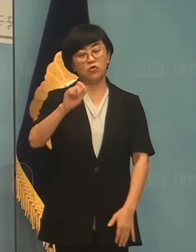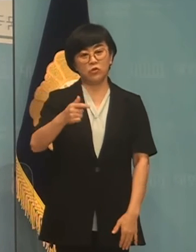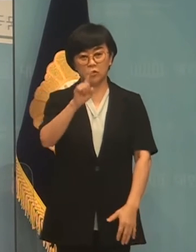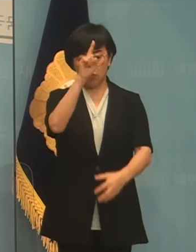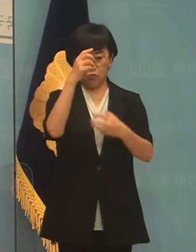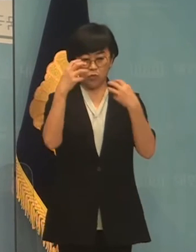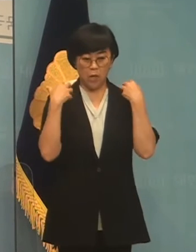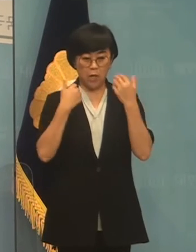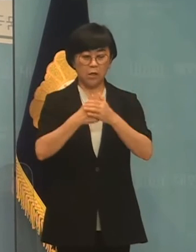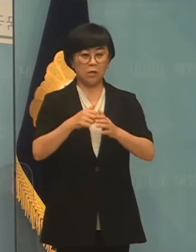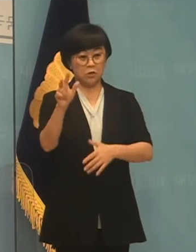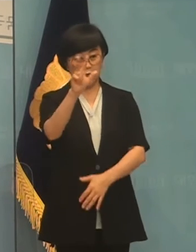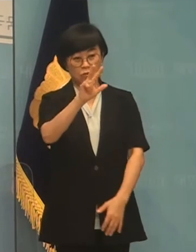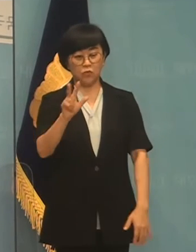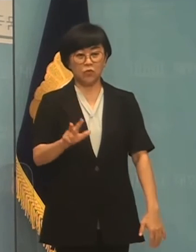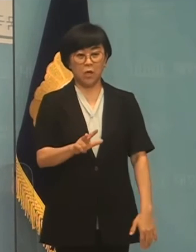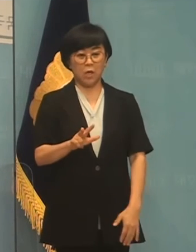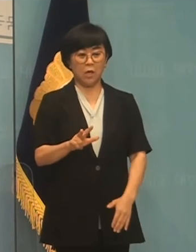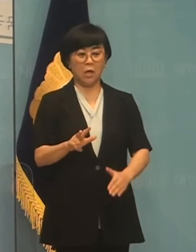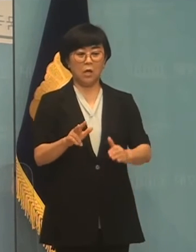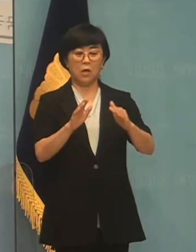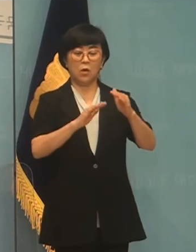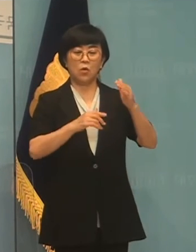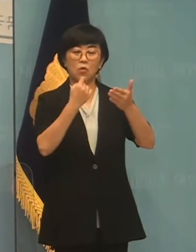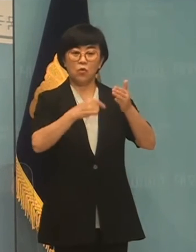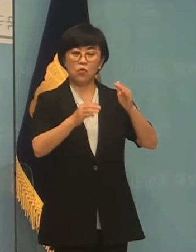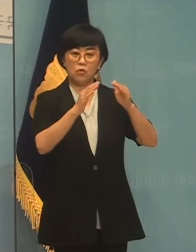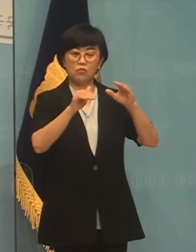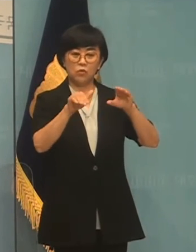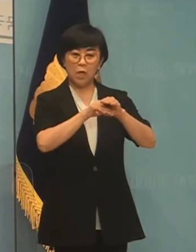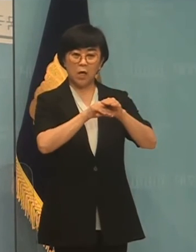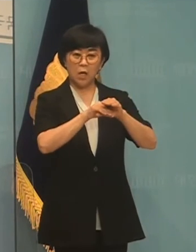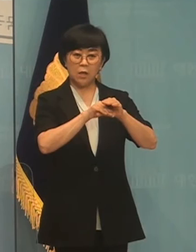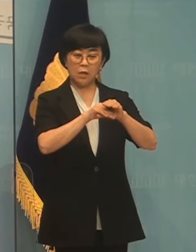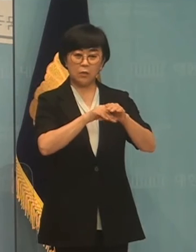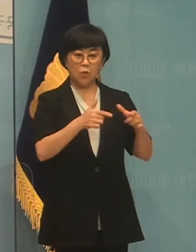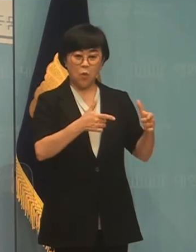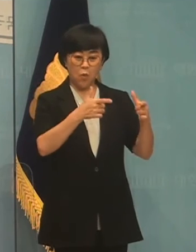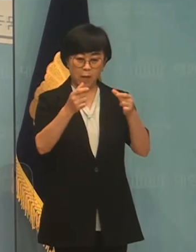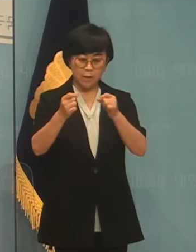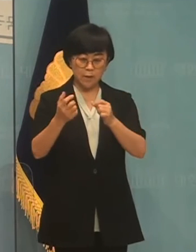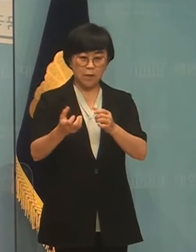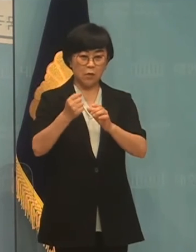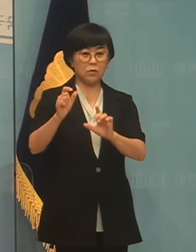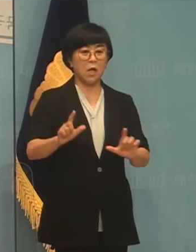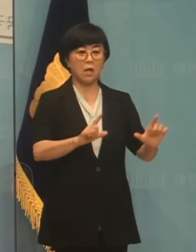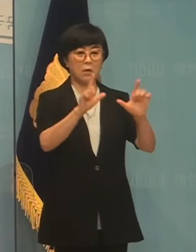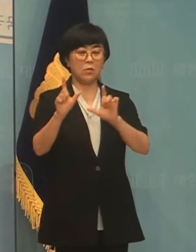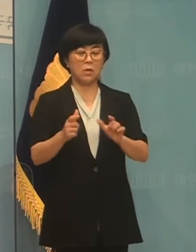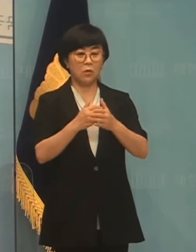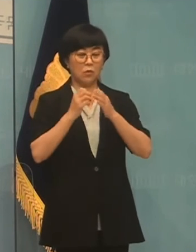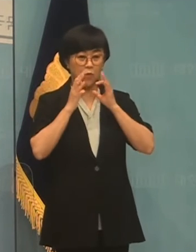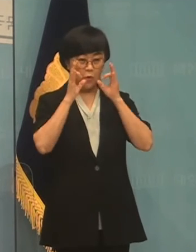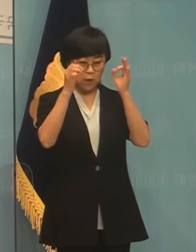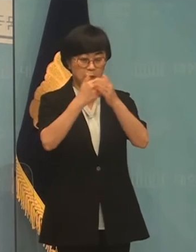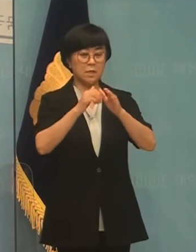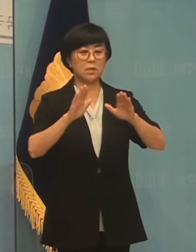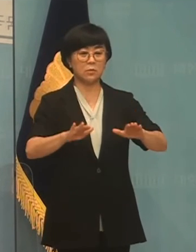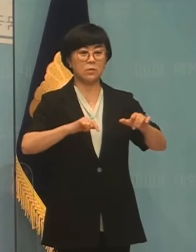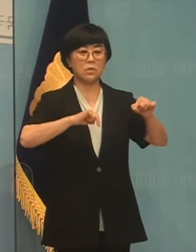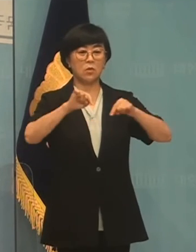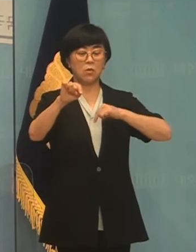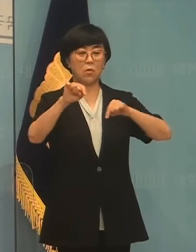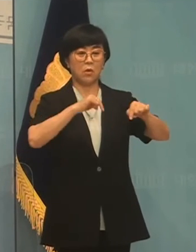정부가 정국의 불균형적인 문화 향유기 소화기한 도공의 노력이나 현 현점 지역 정국의 위치